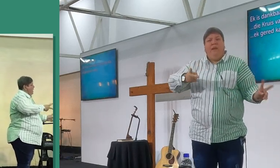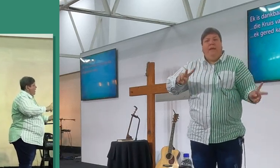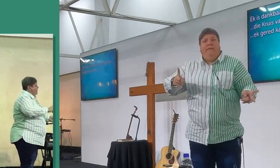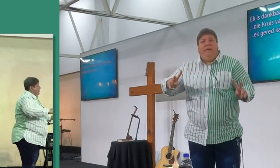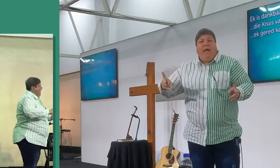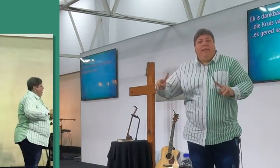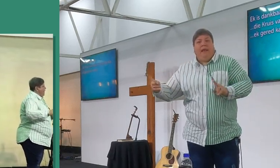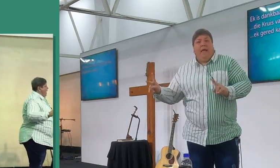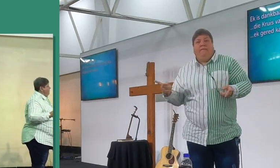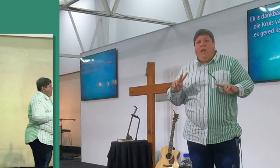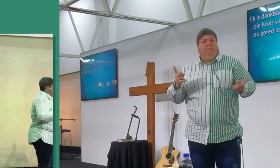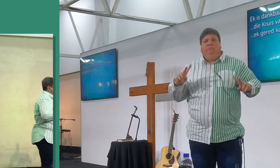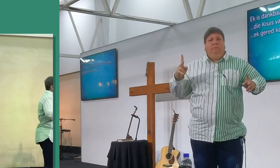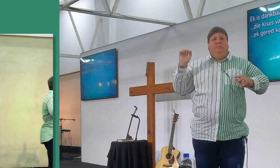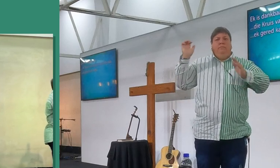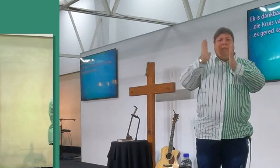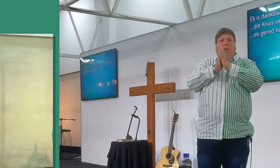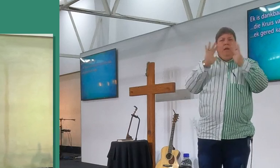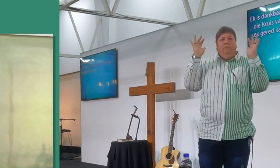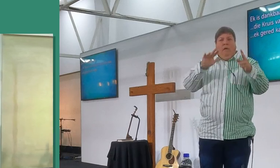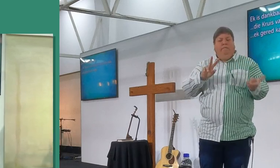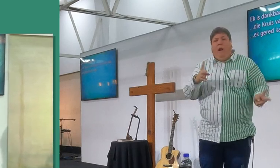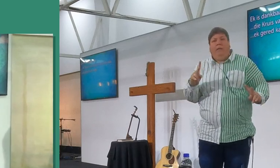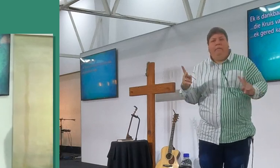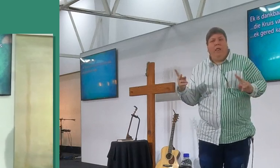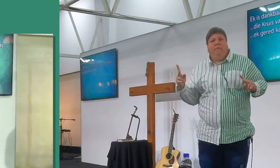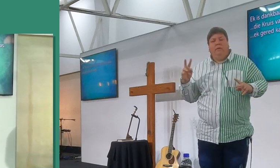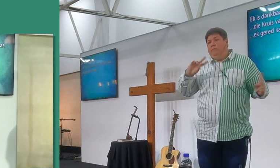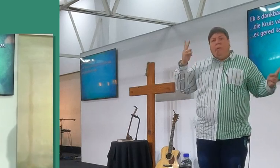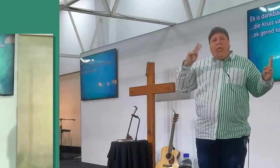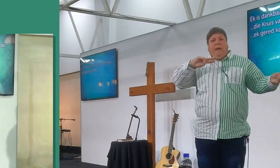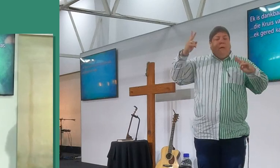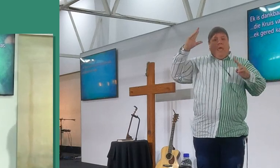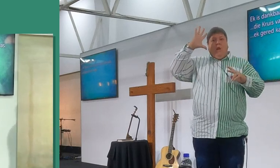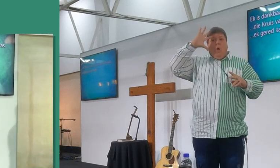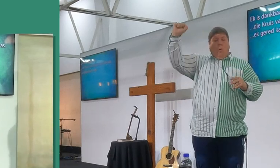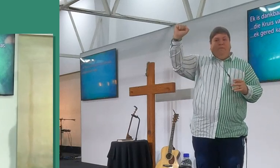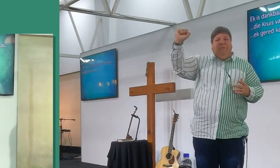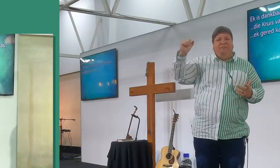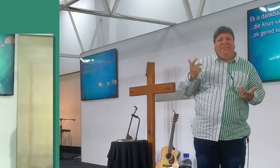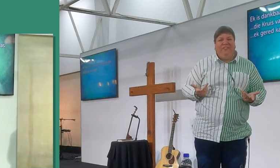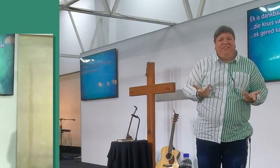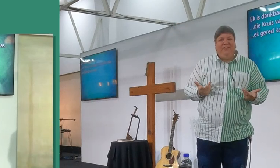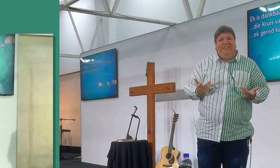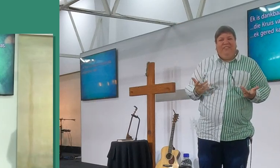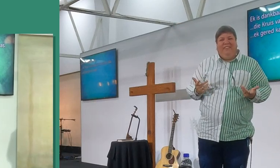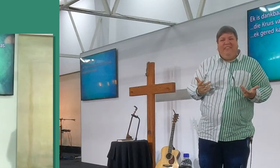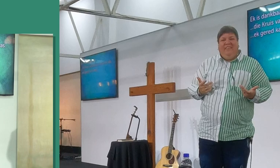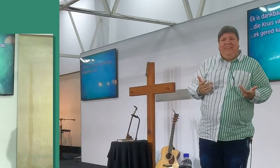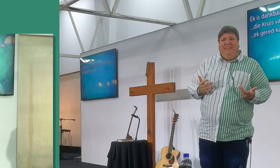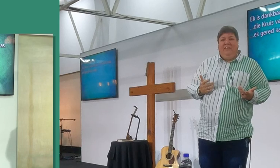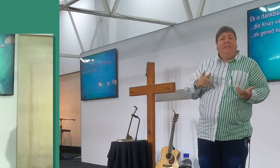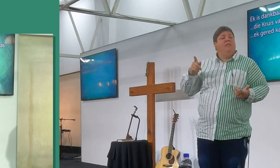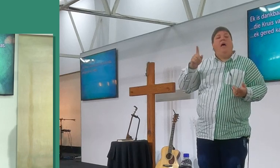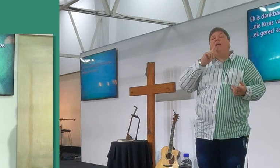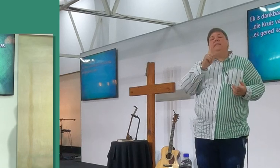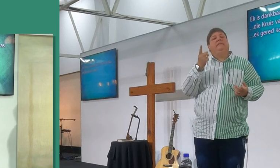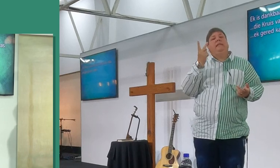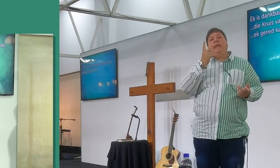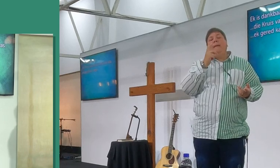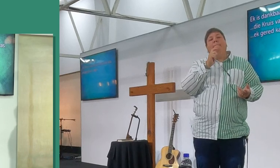is dit, een van die dinge wat hulle gesê het, een van die klachtes tegen ons geloof, is dat, maar daar is nie, sekulare mense,